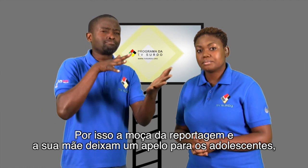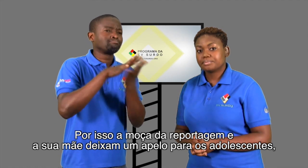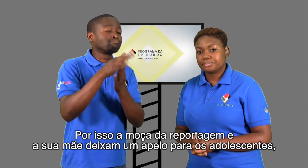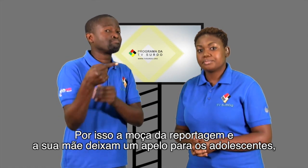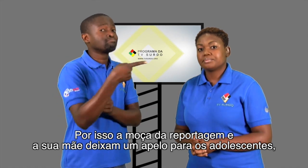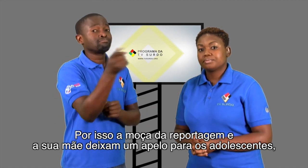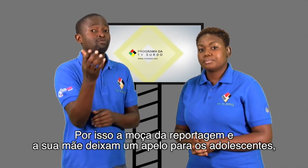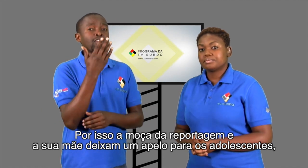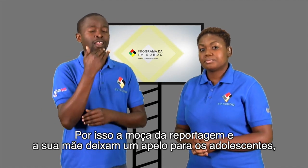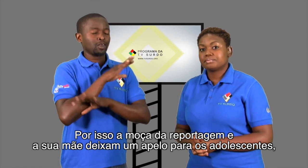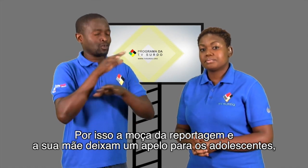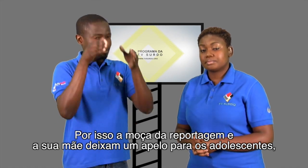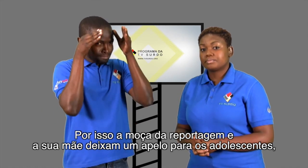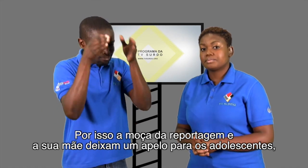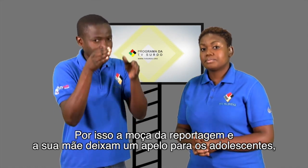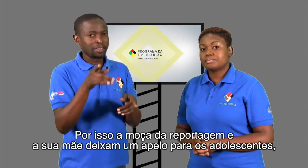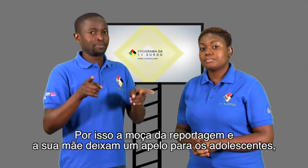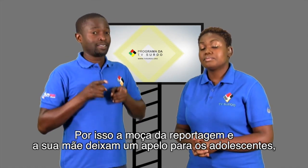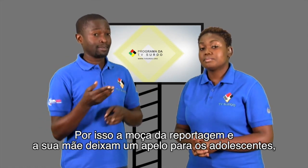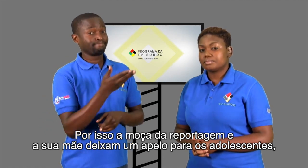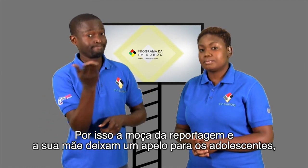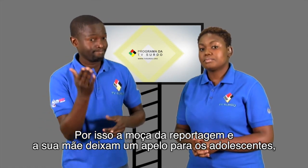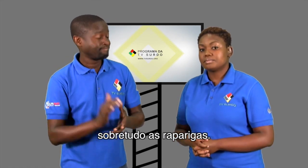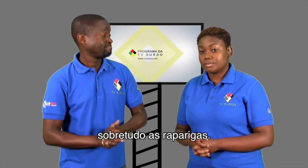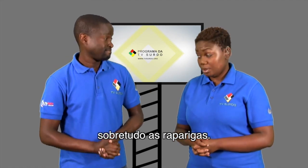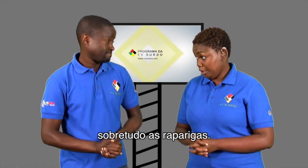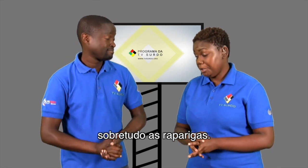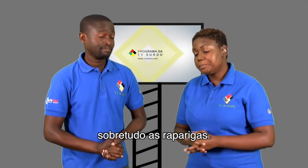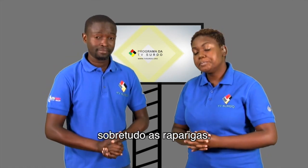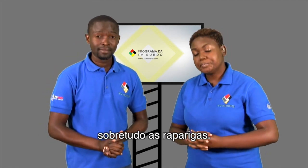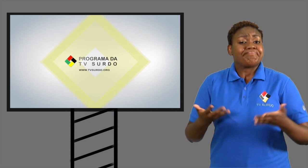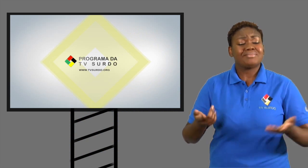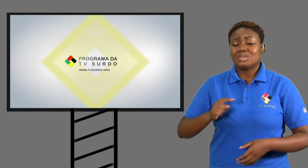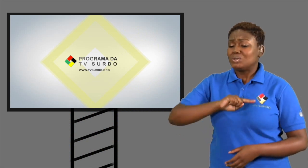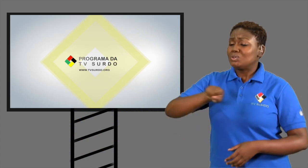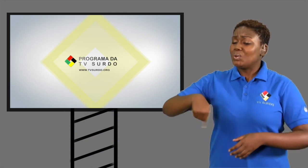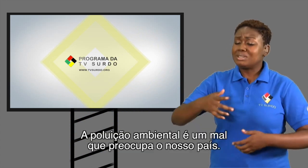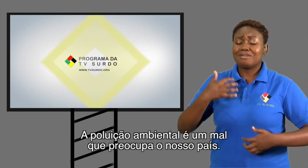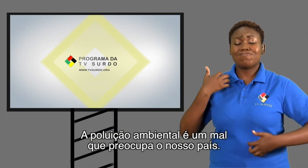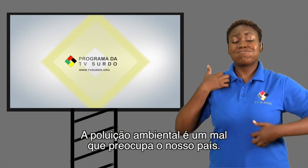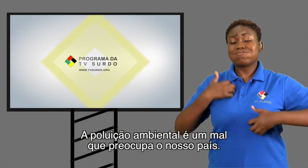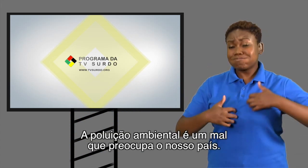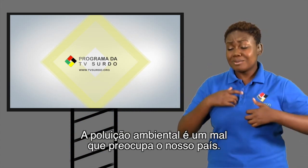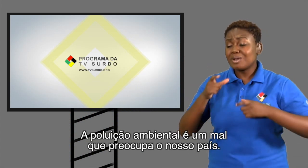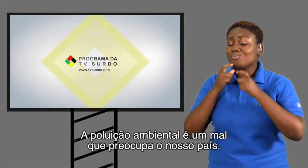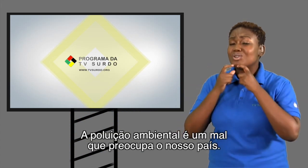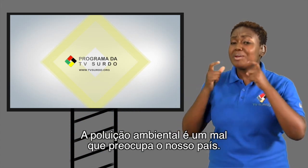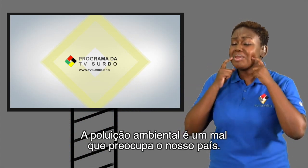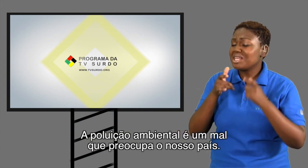e a sua mãe deixam um apelo para os adolescentes, sobretudo para as raparigas. A poluição